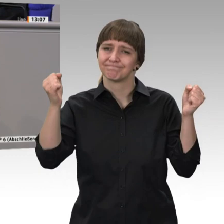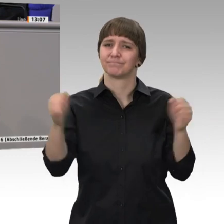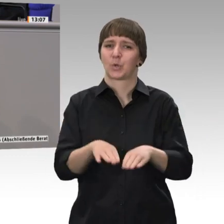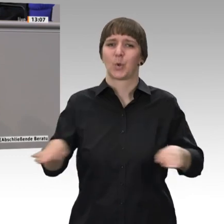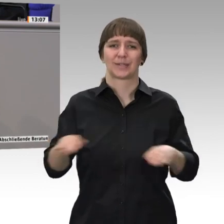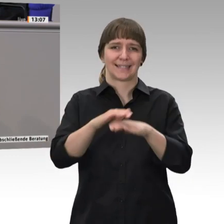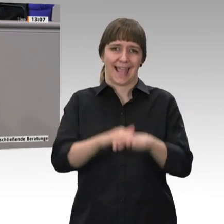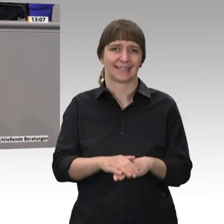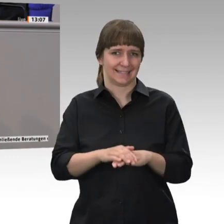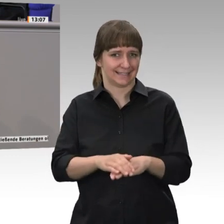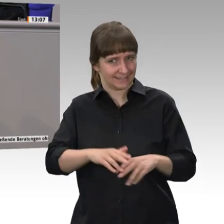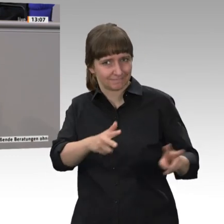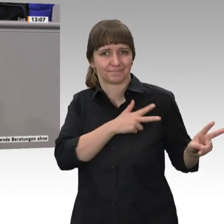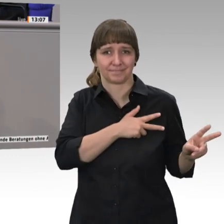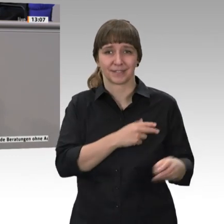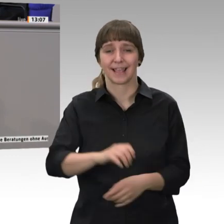.01.2021. Vielen Dank.